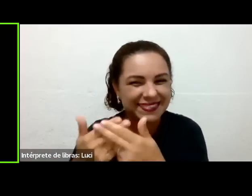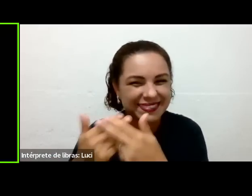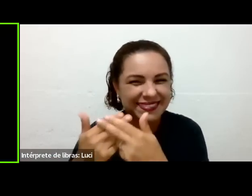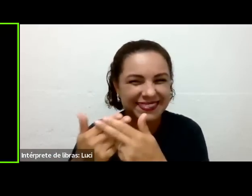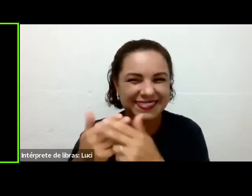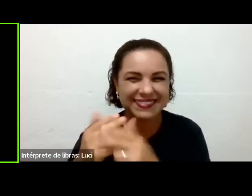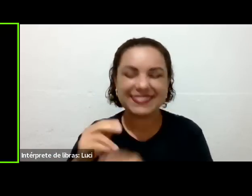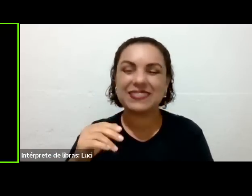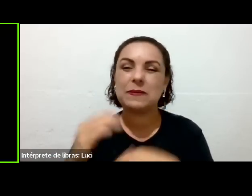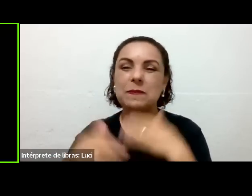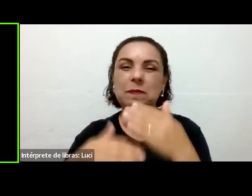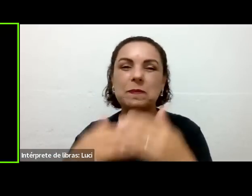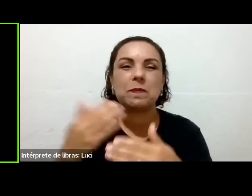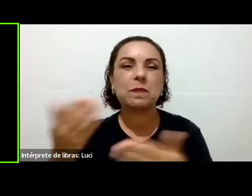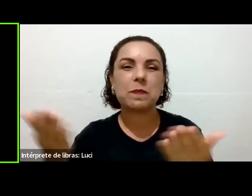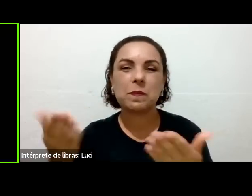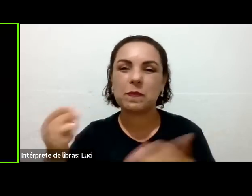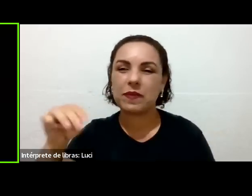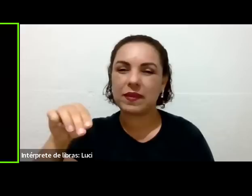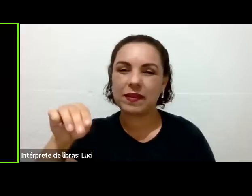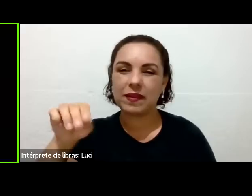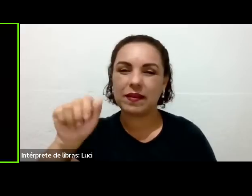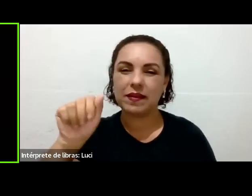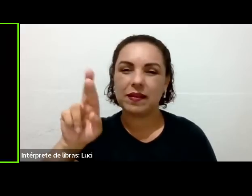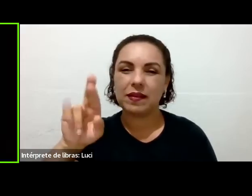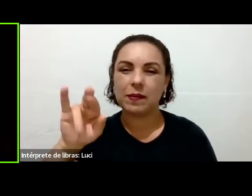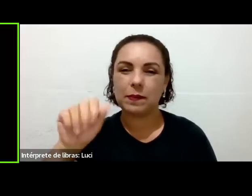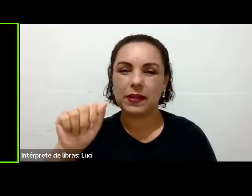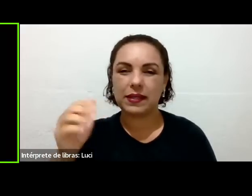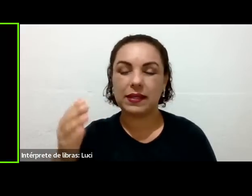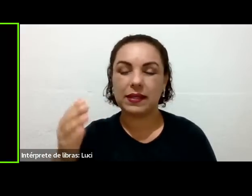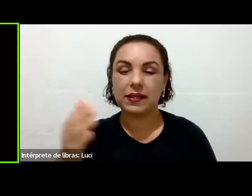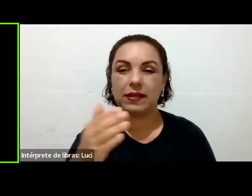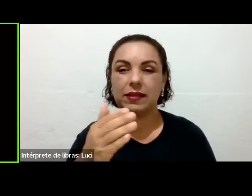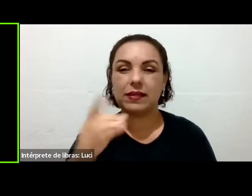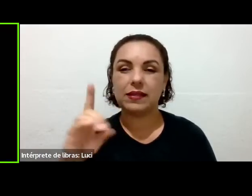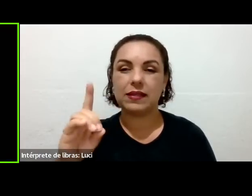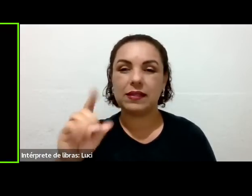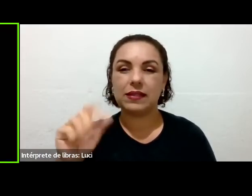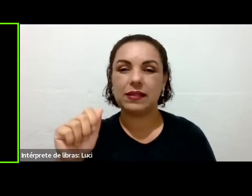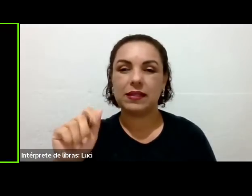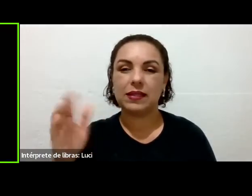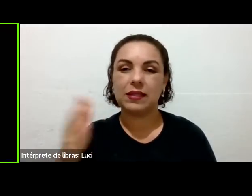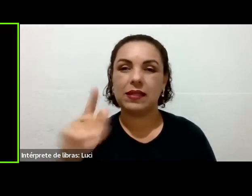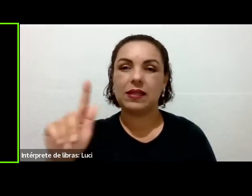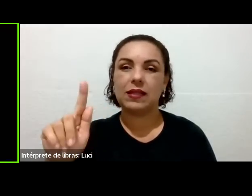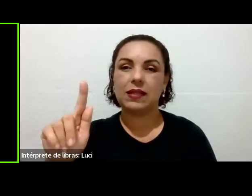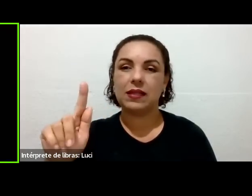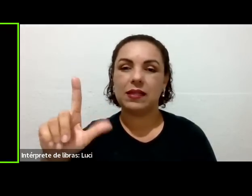Maria da Glória, ativa aí teu microfone. Ô, Zaneide, levanta sua mãozinha virtual, querido.